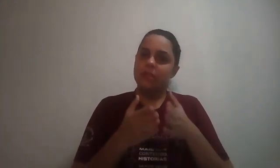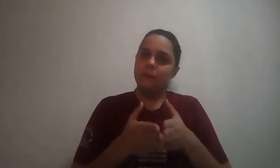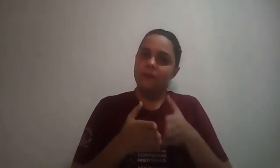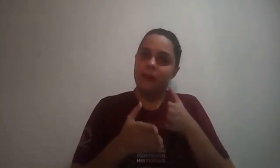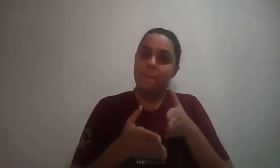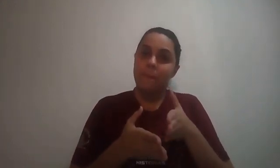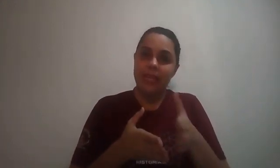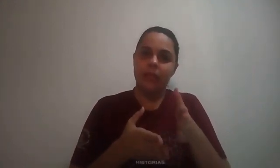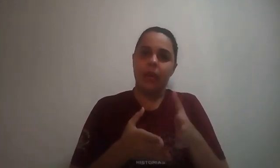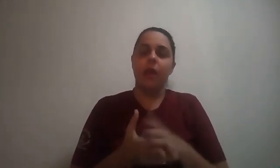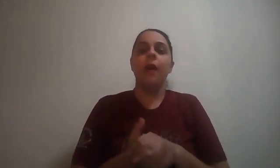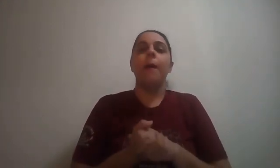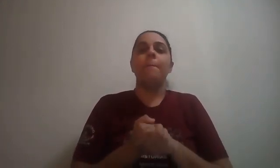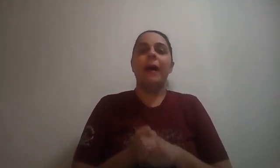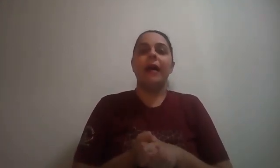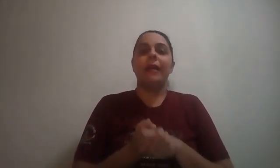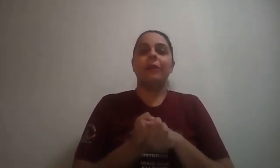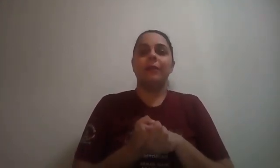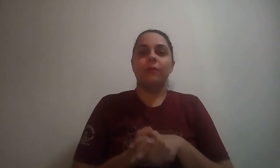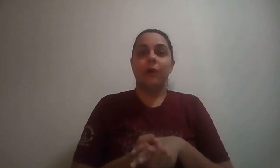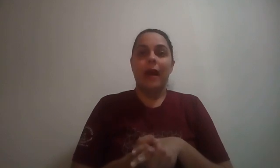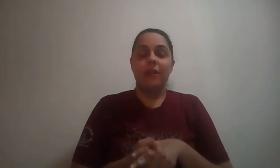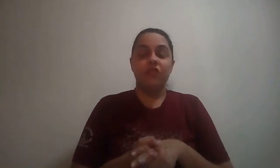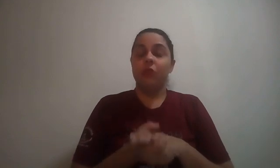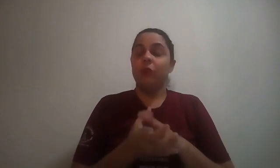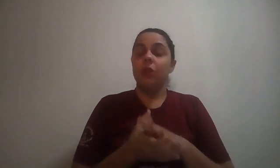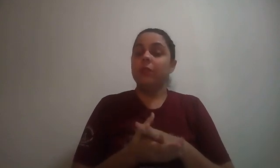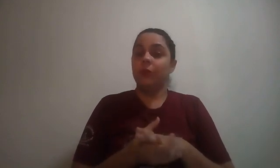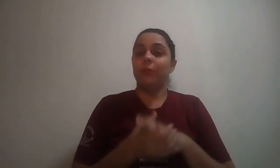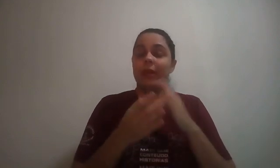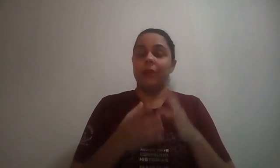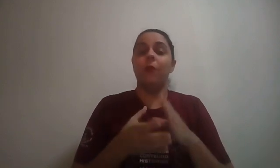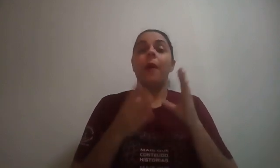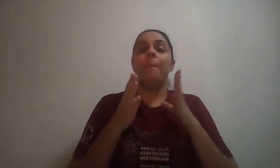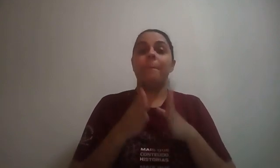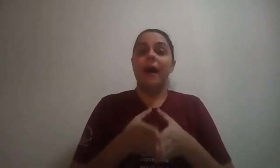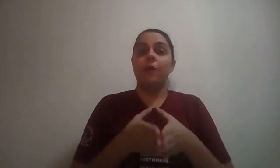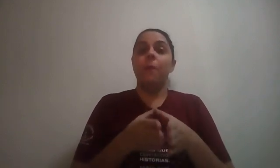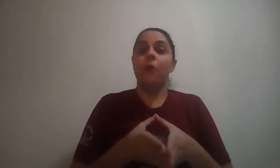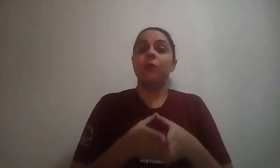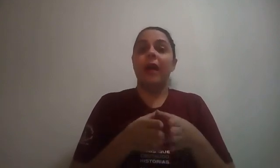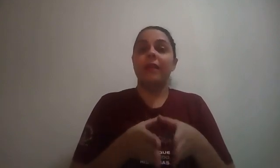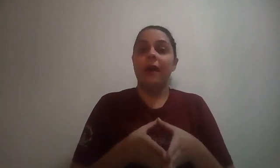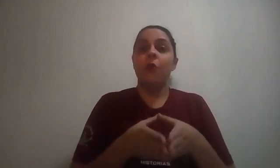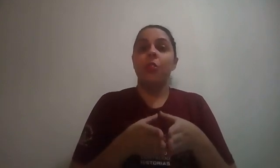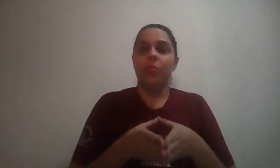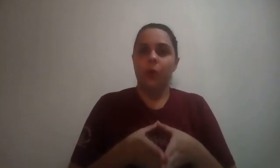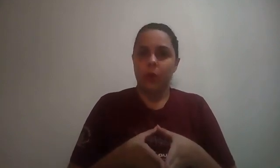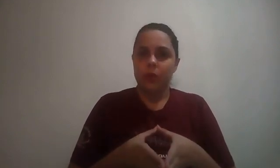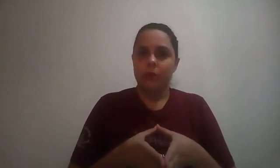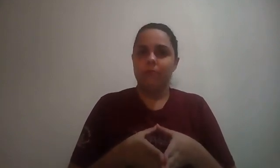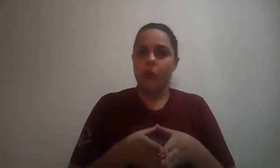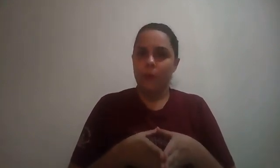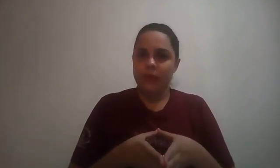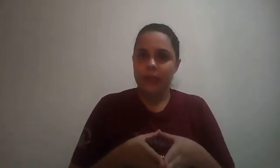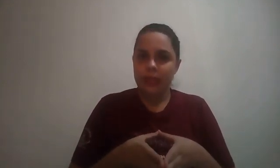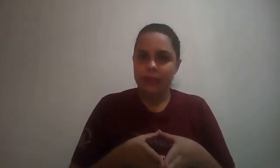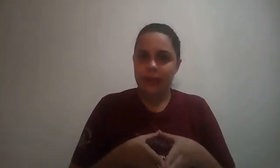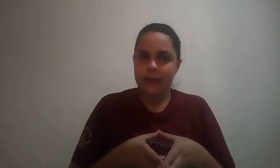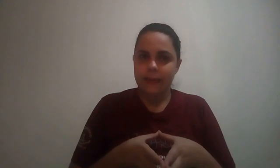sempre vai pender para a região norte, não, perdão, para o ponto cardeal norte. Compreendem até aí?